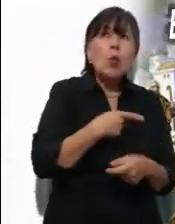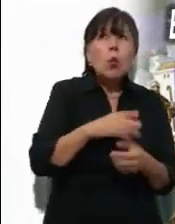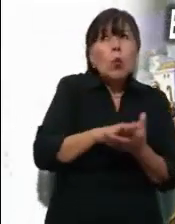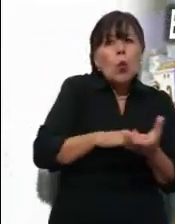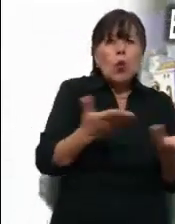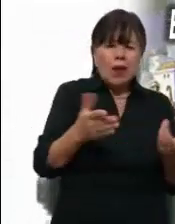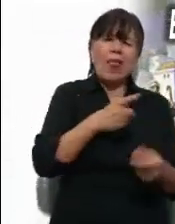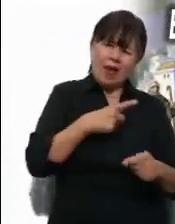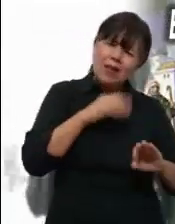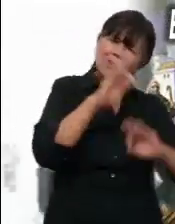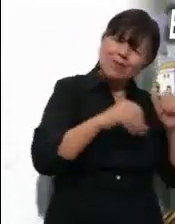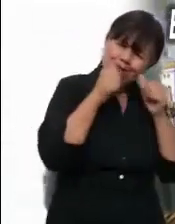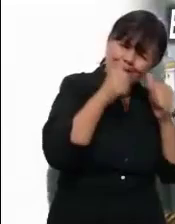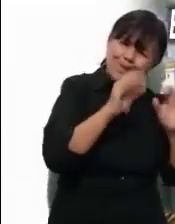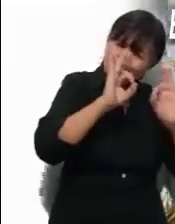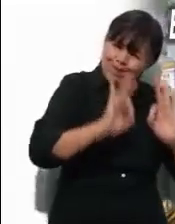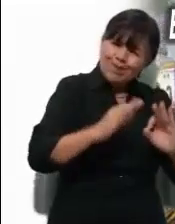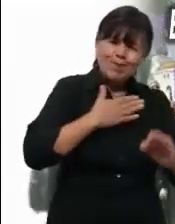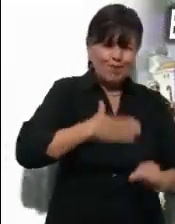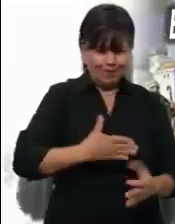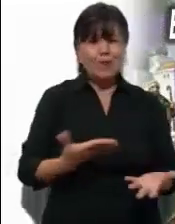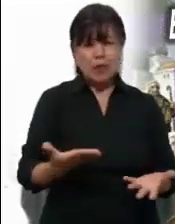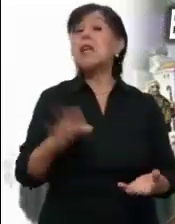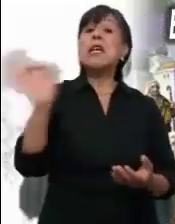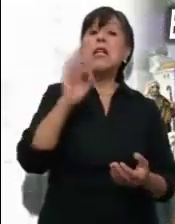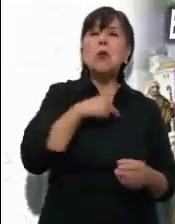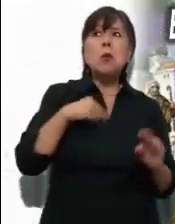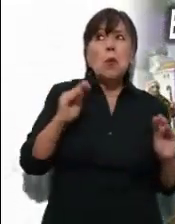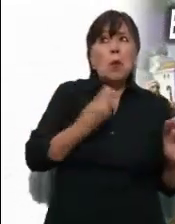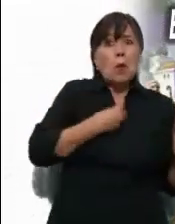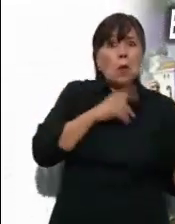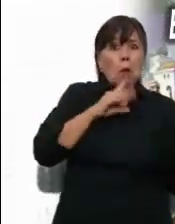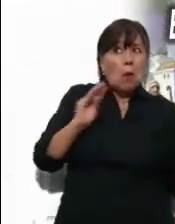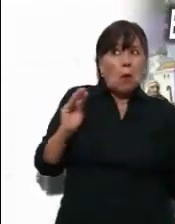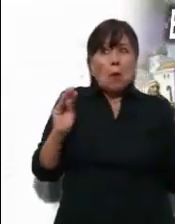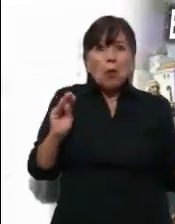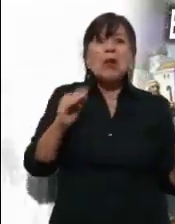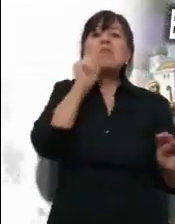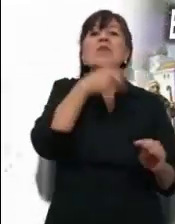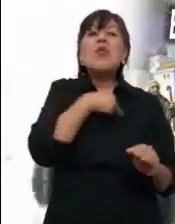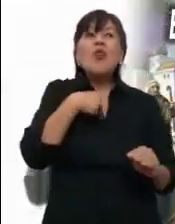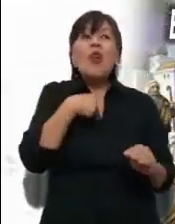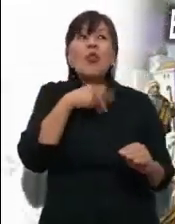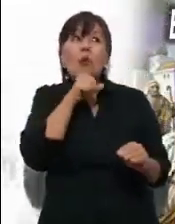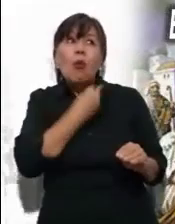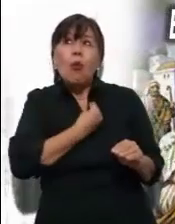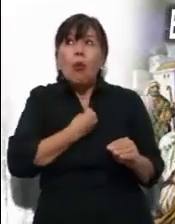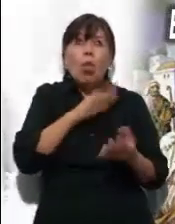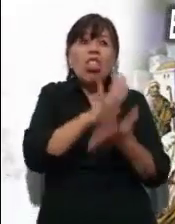dignidad y justicia. Si callamos, seremos cómplices de estas injusticias.